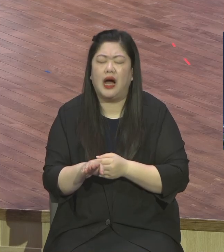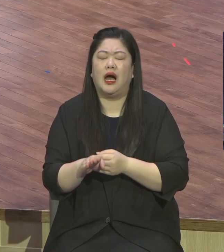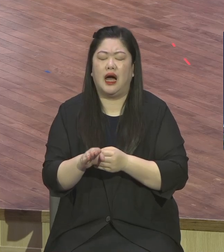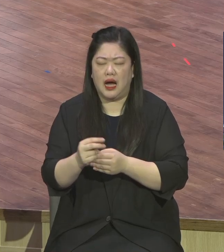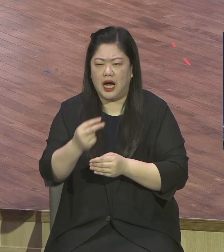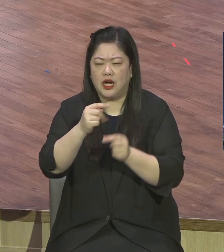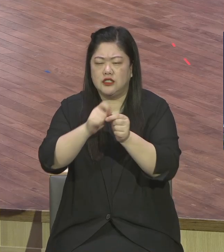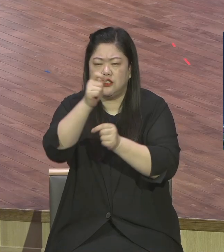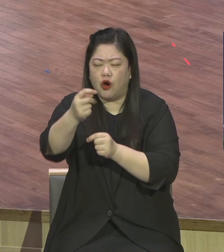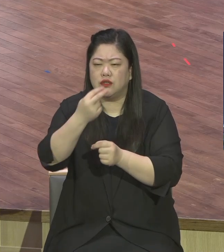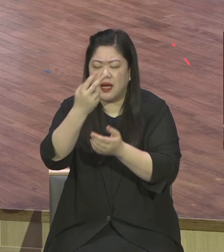바랍니다.